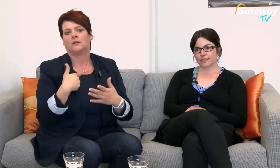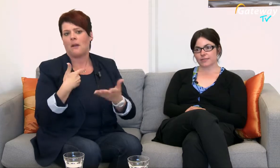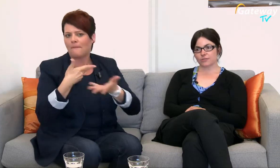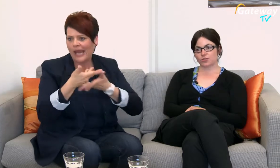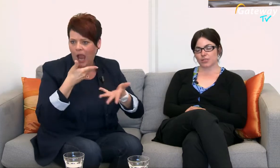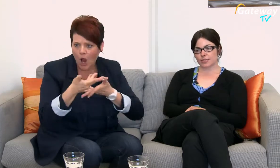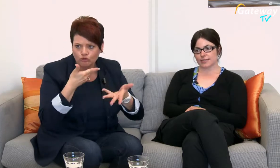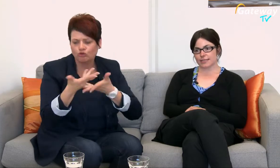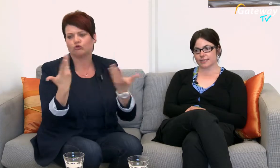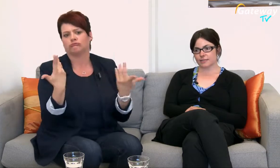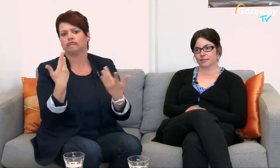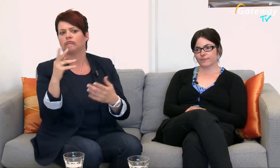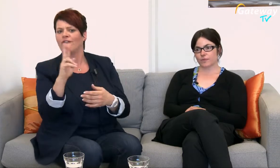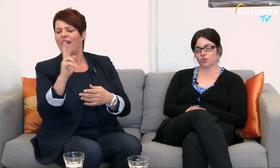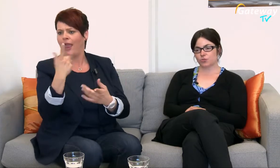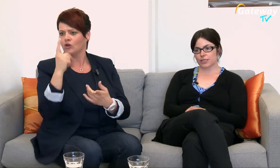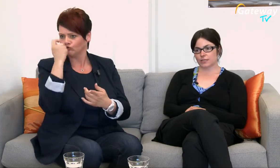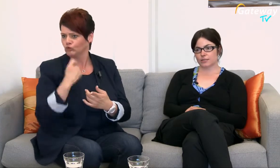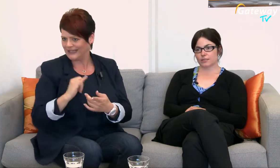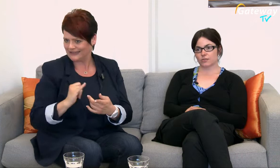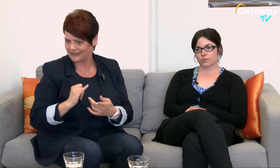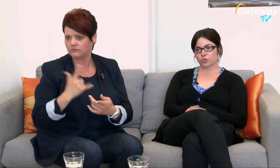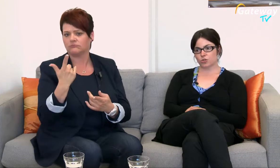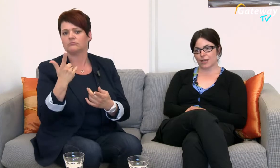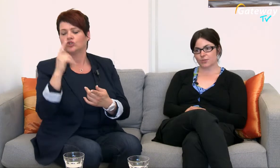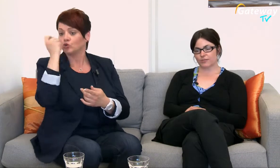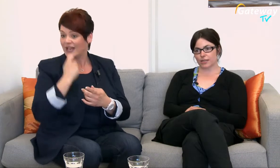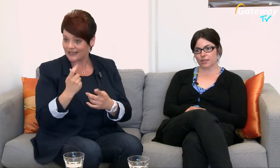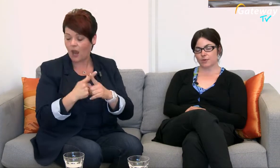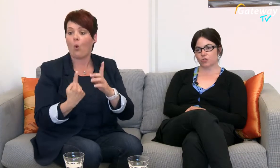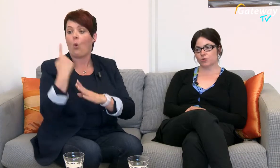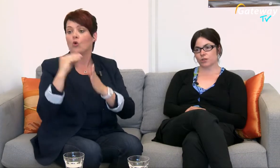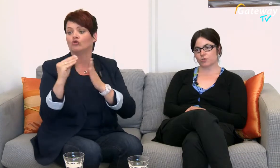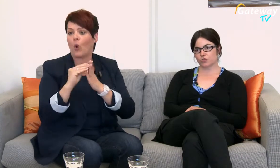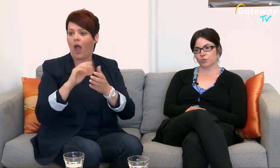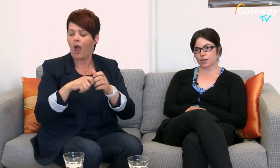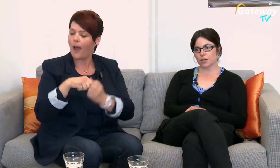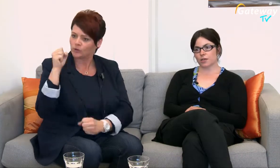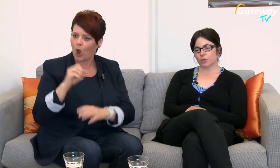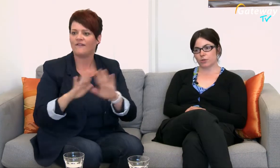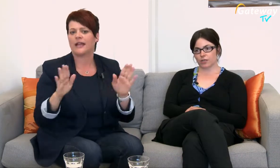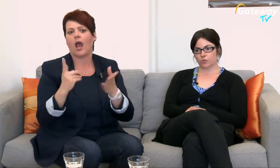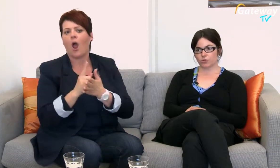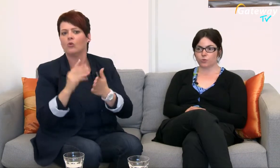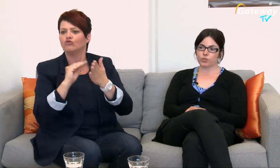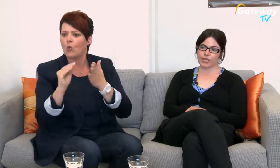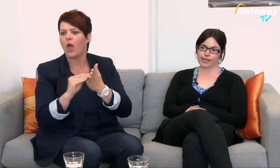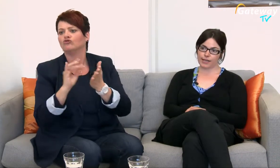Berate Studieninteressierte, Studierende und Hochschulabsolventen, aber auch Schülerinnen und Schüler mit Behinderung und chronischer Erkrankung